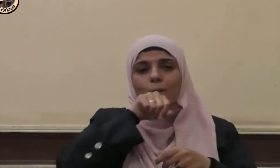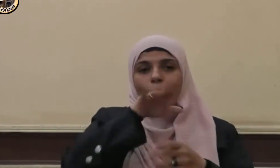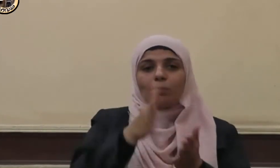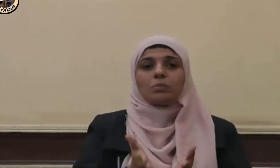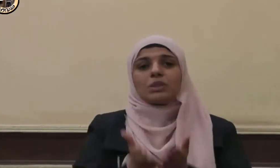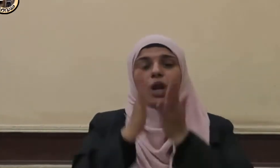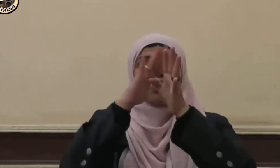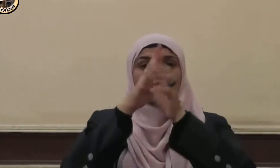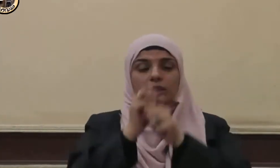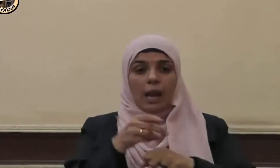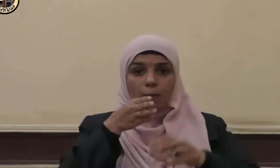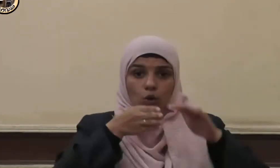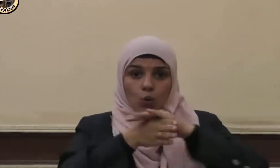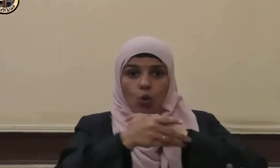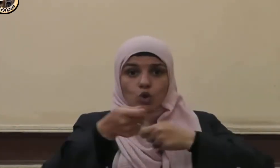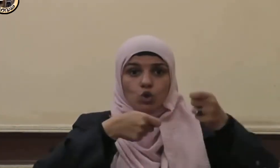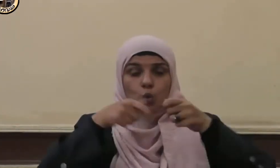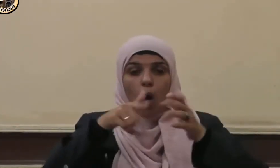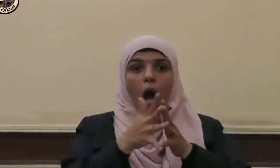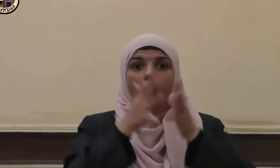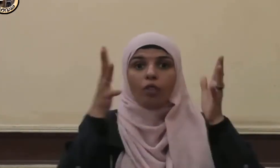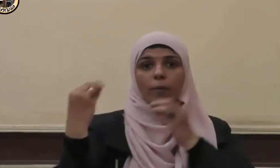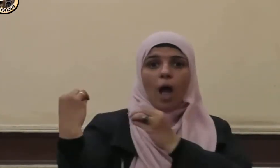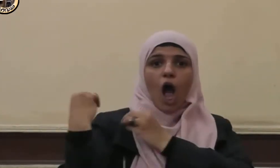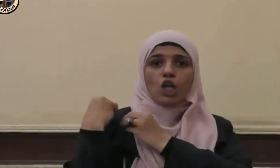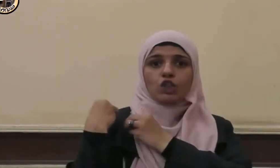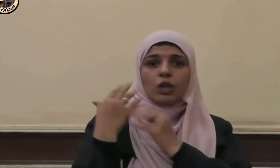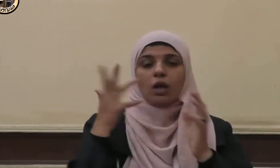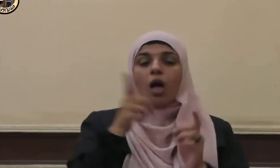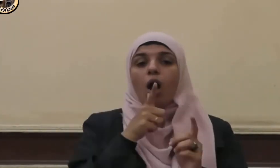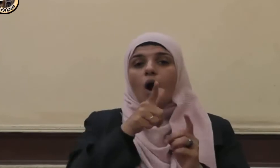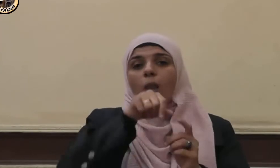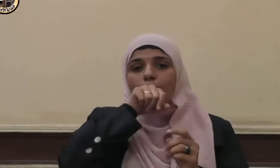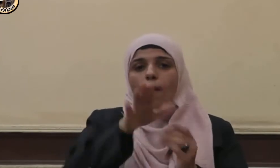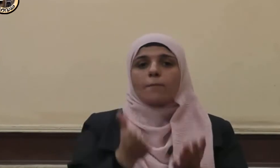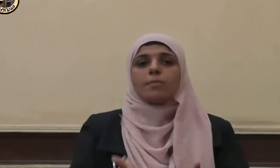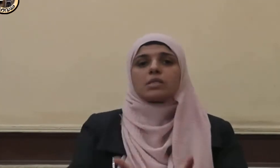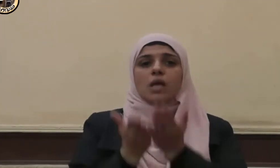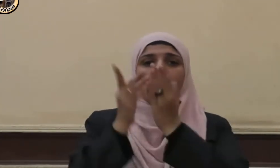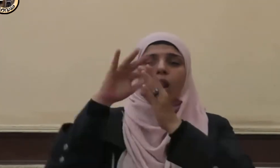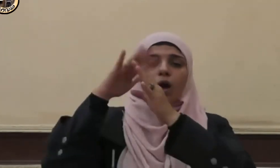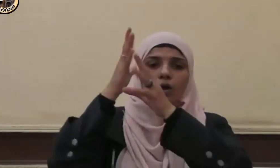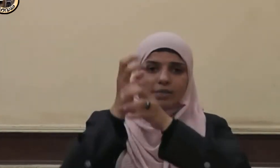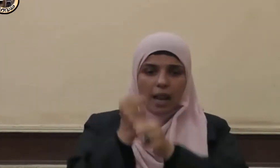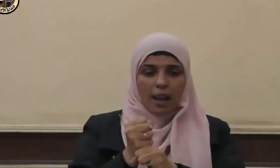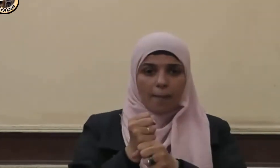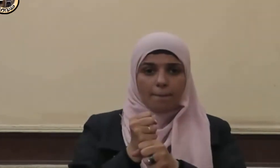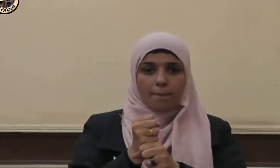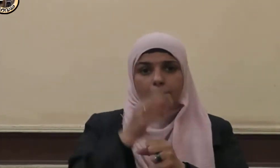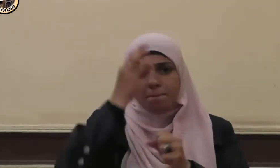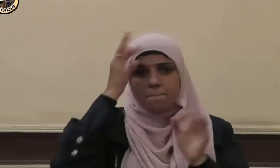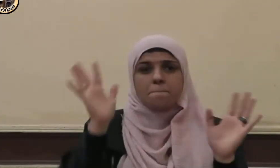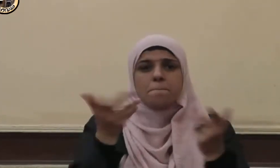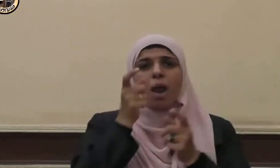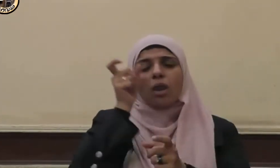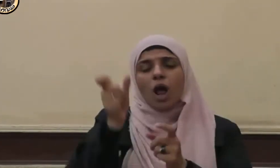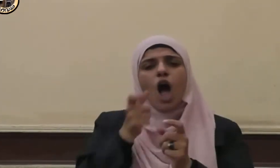وسلم عظيم أجل فقال صلى الله عليه وسلم من قال حين يدخل